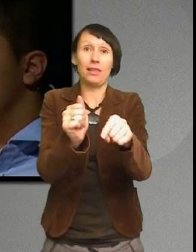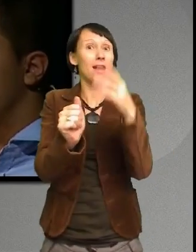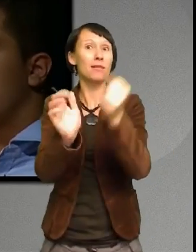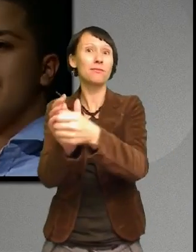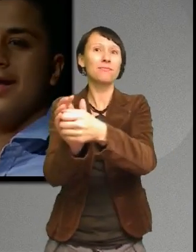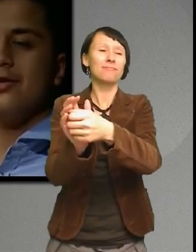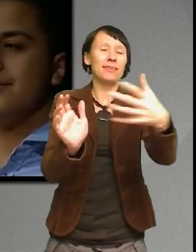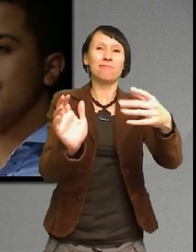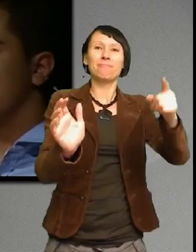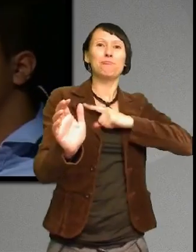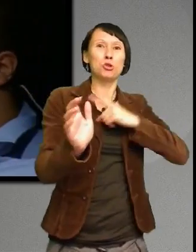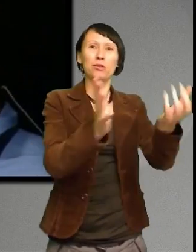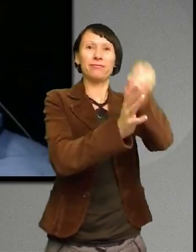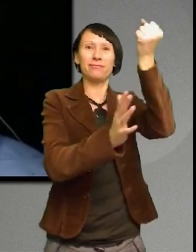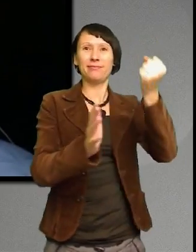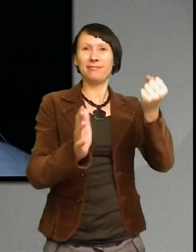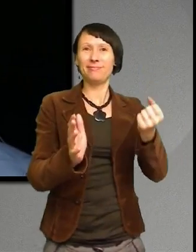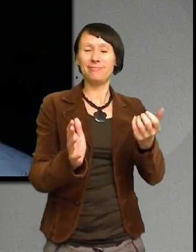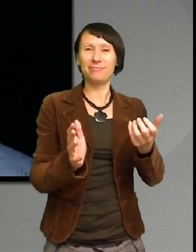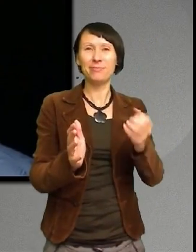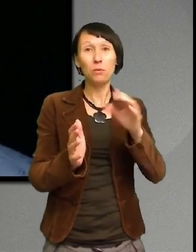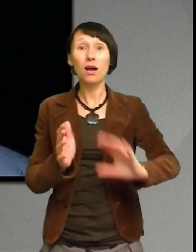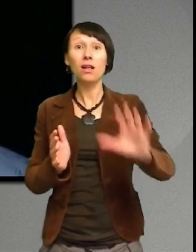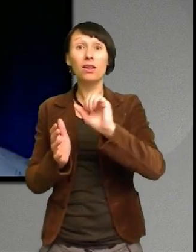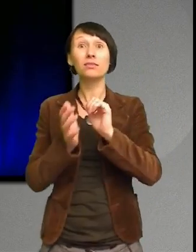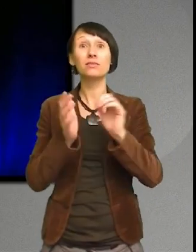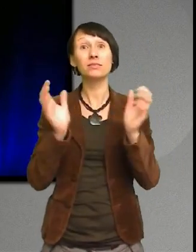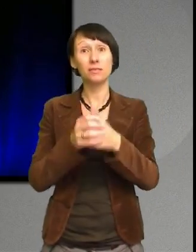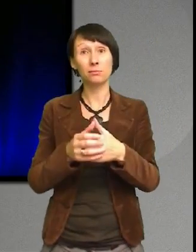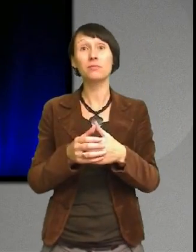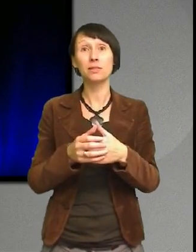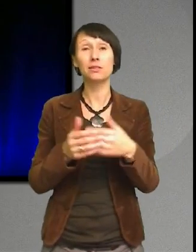Och om alla är tillsammans då. Då kan vi sätta stopp för barnfattigdomen.